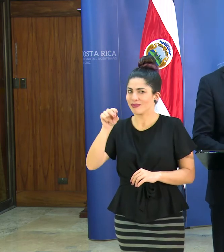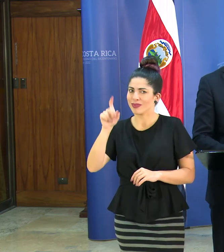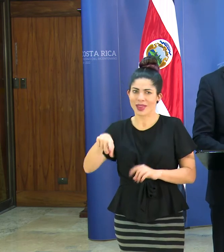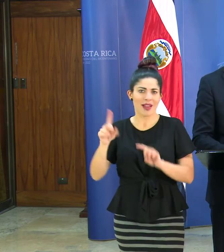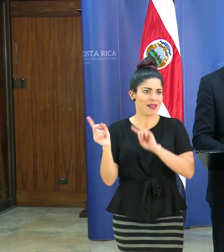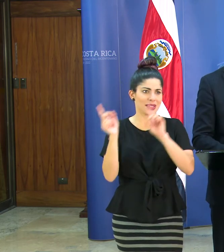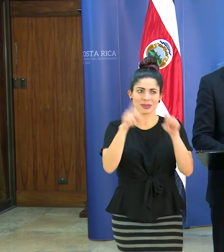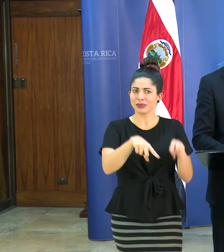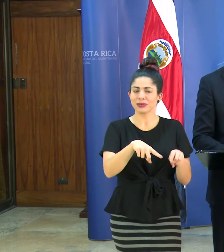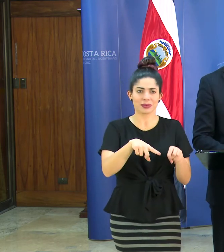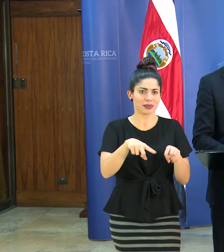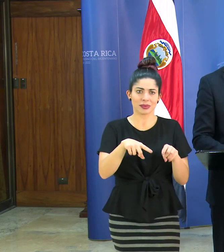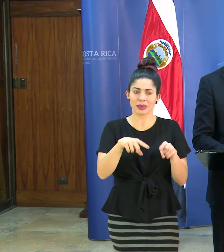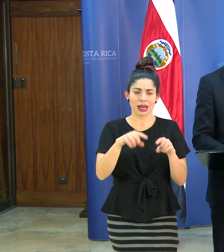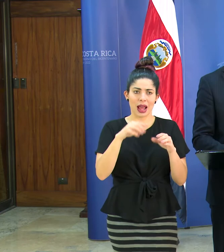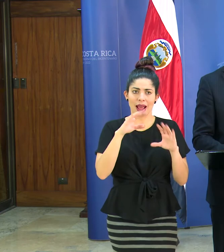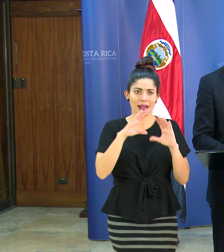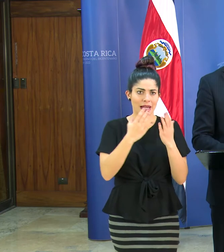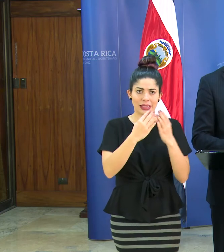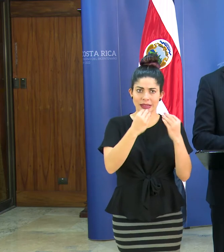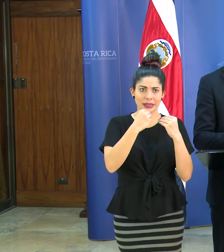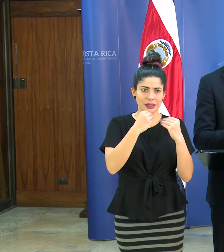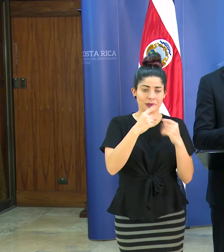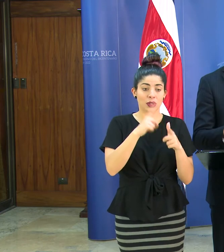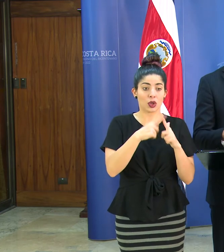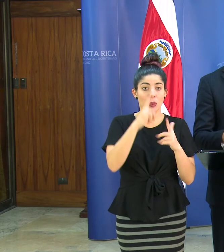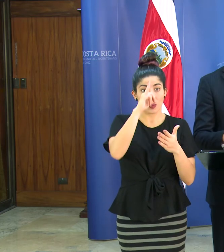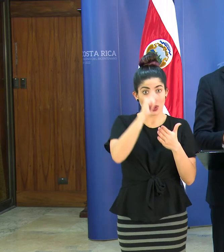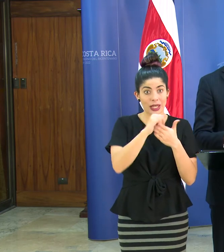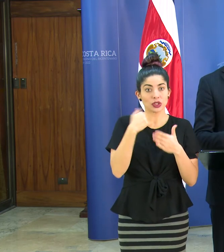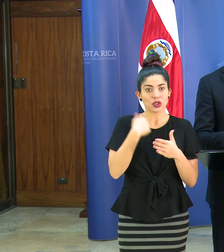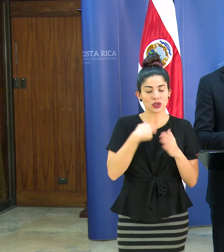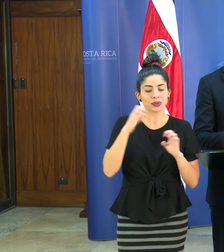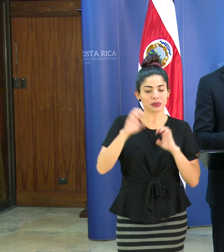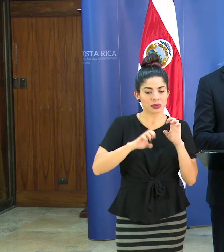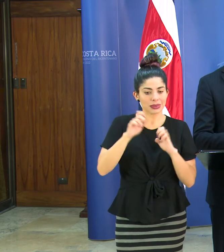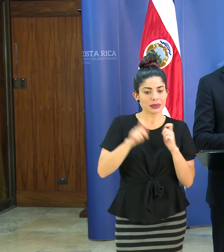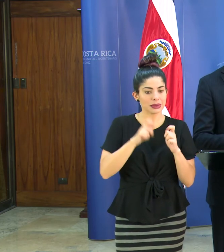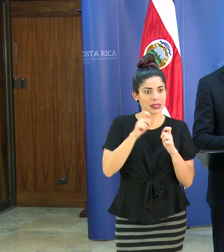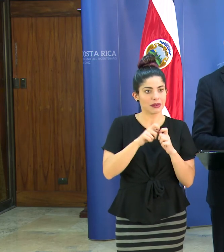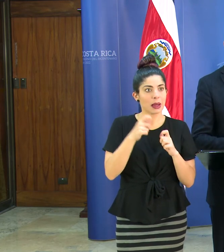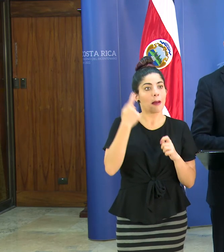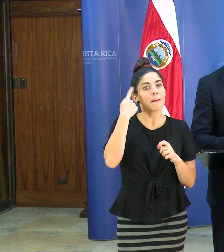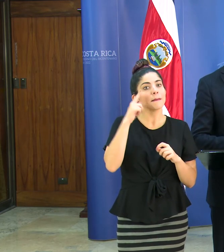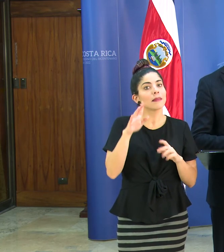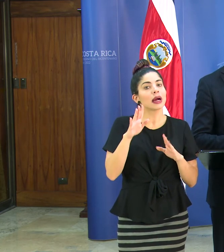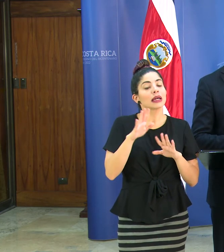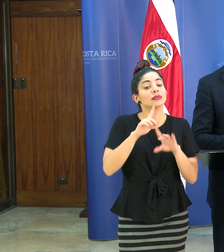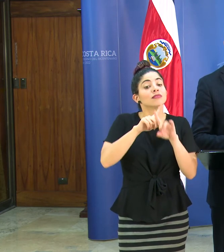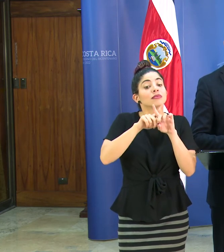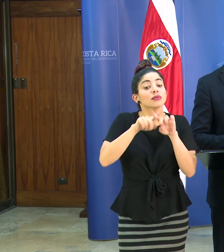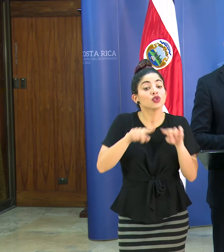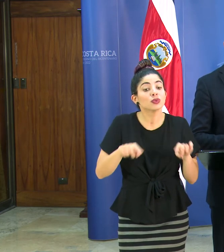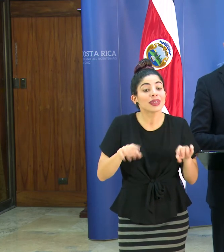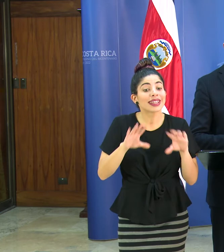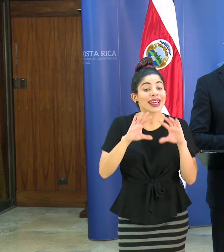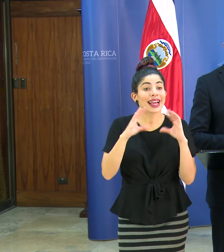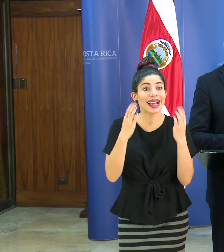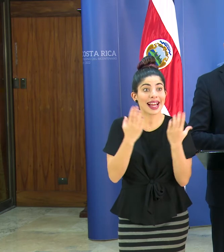estar yendo a el centro educativo y en ese sentido pues eso es lo que valoramos justamente para ya suspender clases